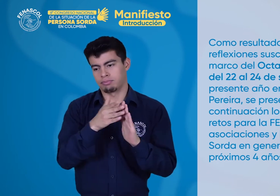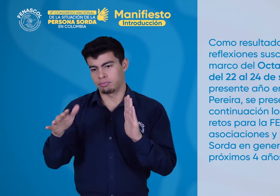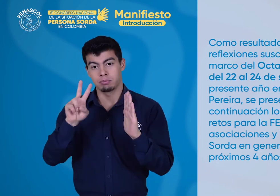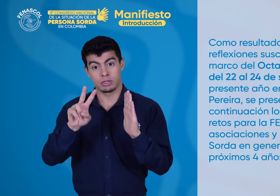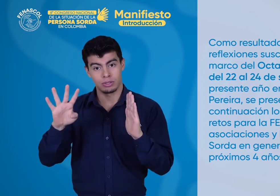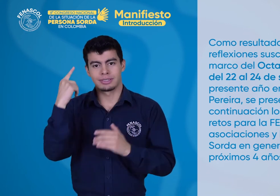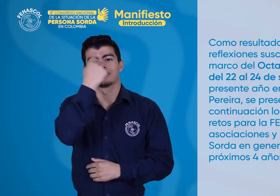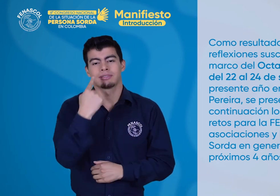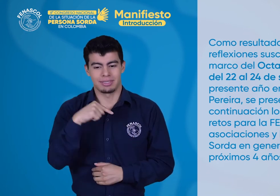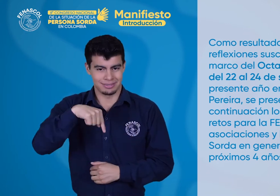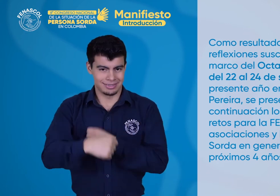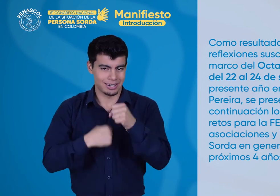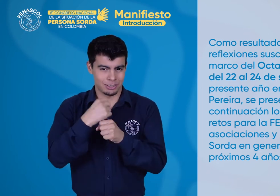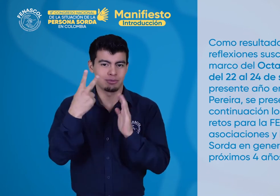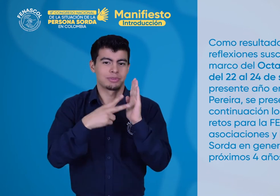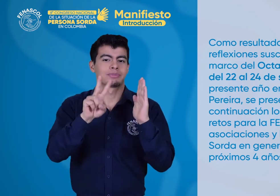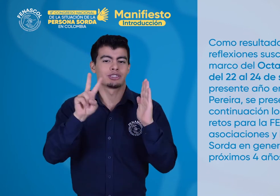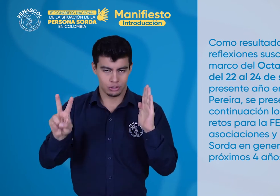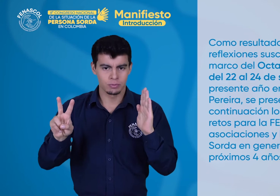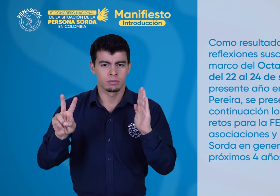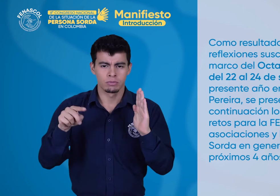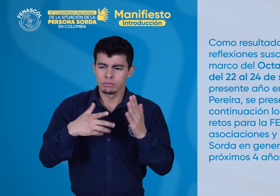septiembre del presente año en la ciudad de Pereira